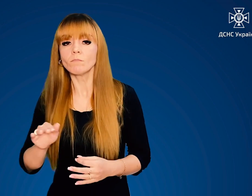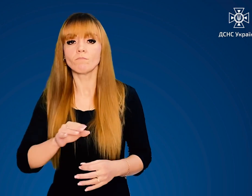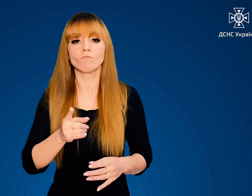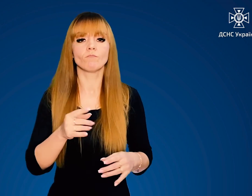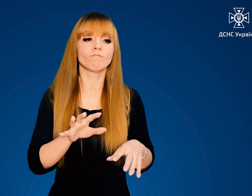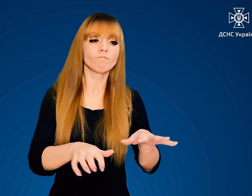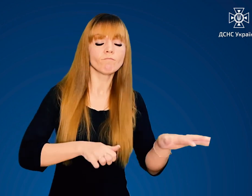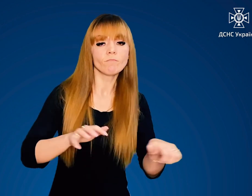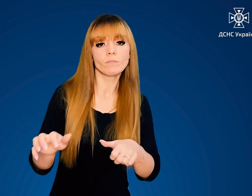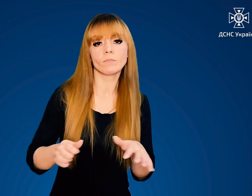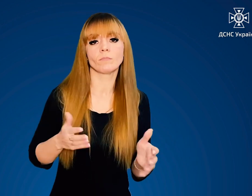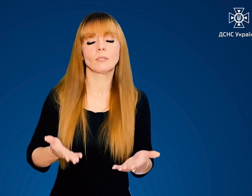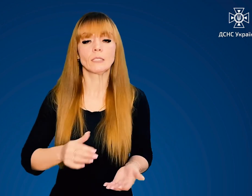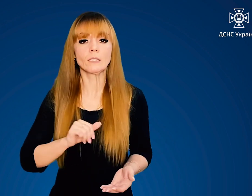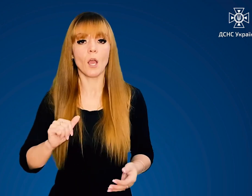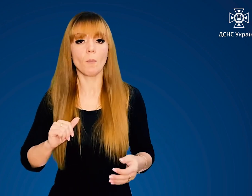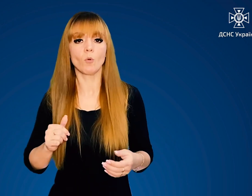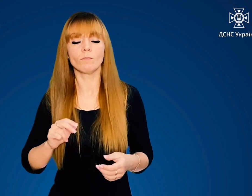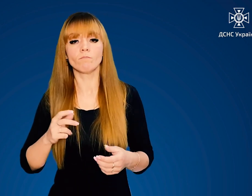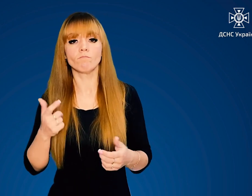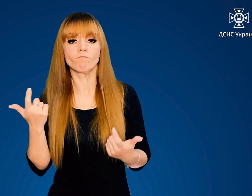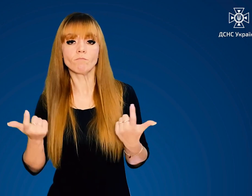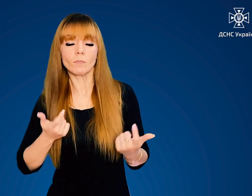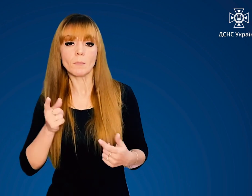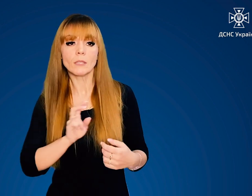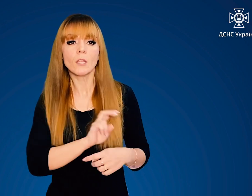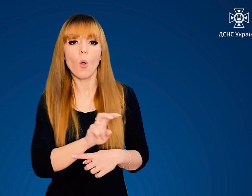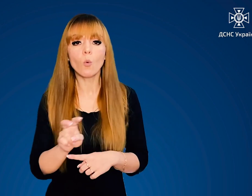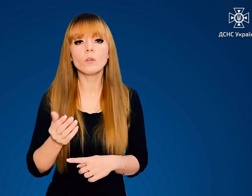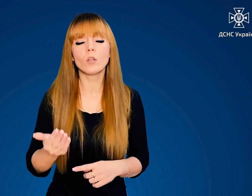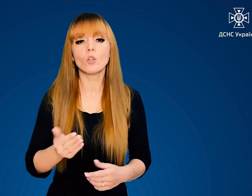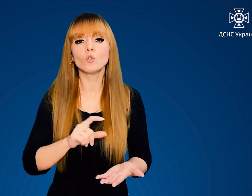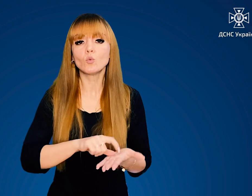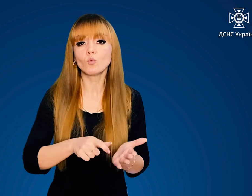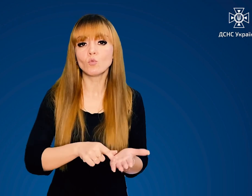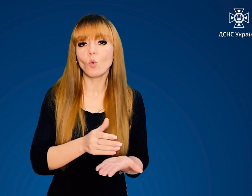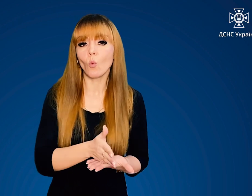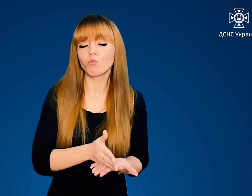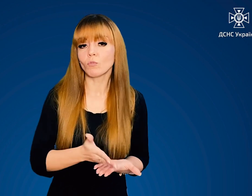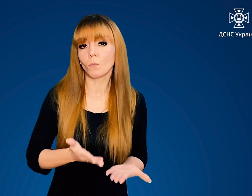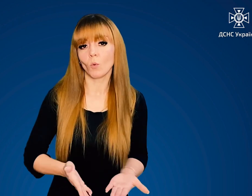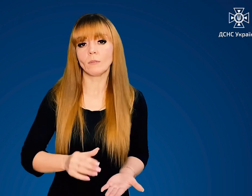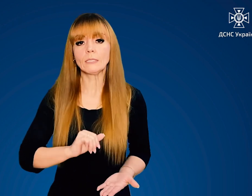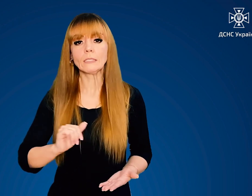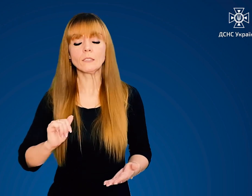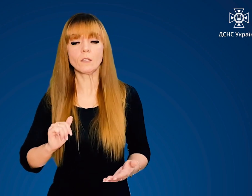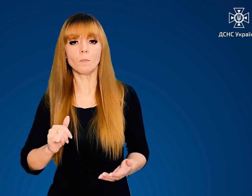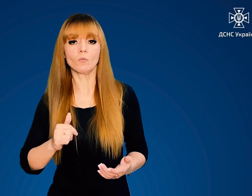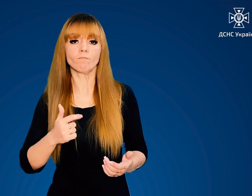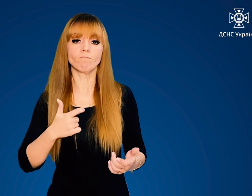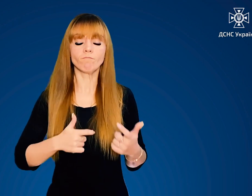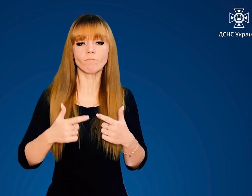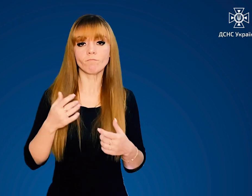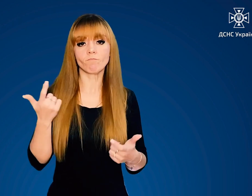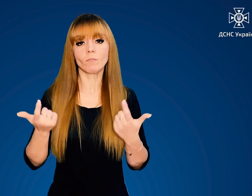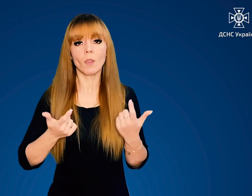предмети, самовільно заходити до службових приміщень, намагатися самовільно